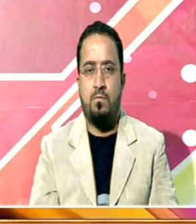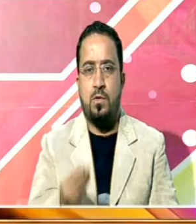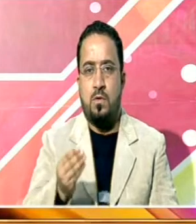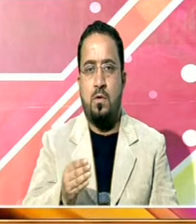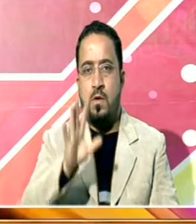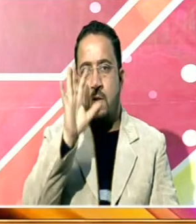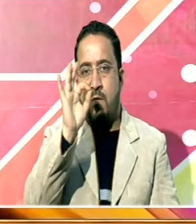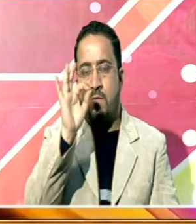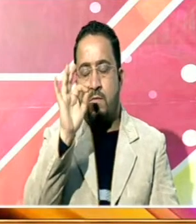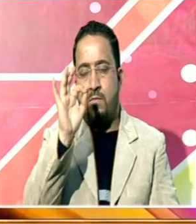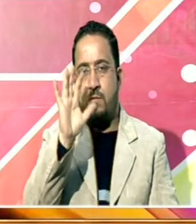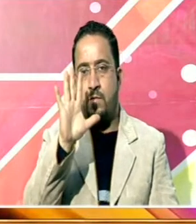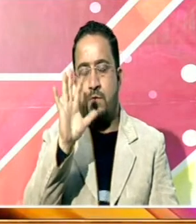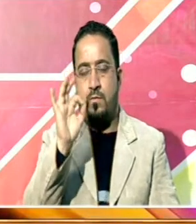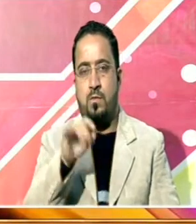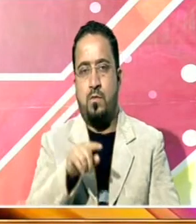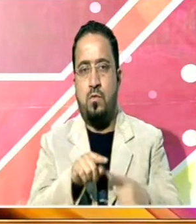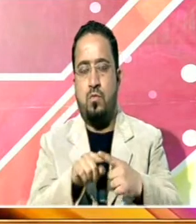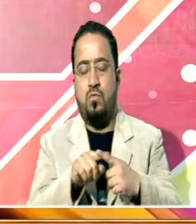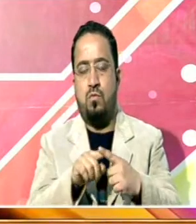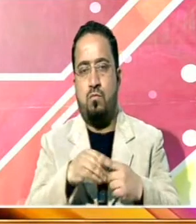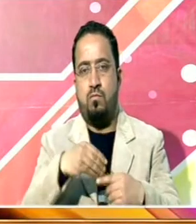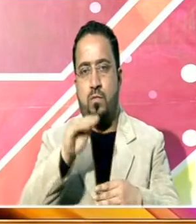پچاس ہزار روپے کر دیا گیا ہے